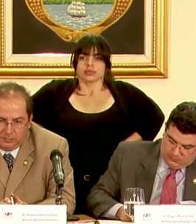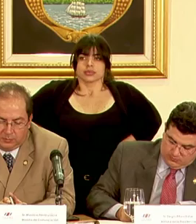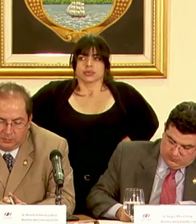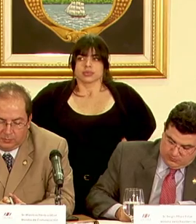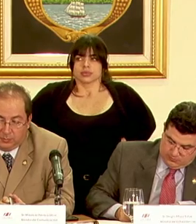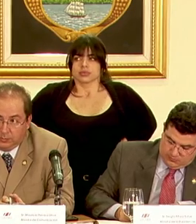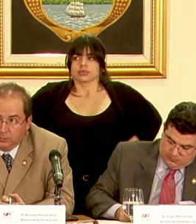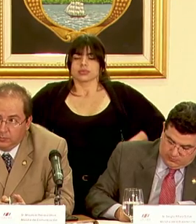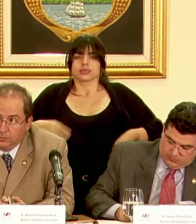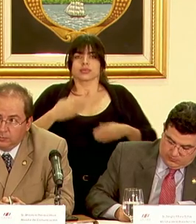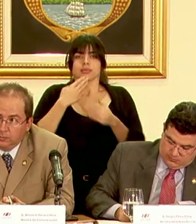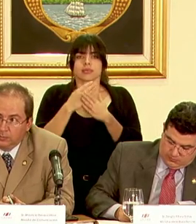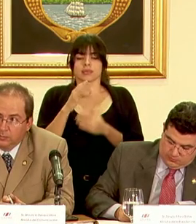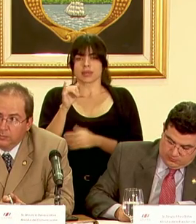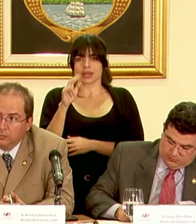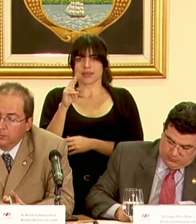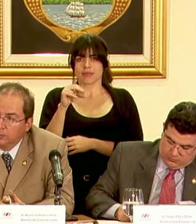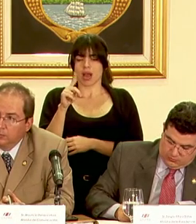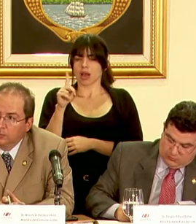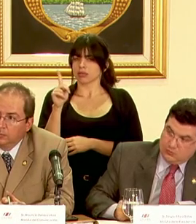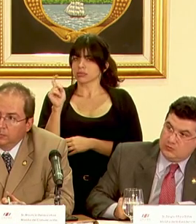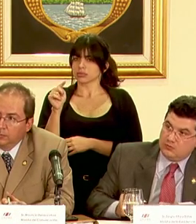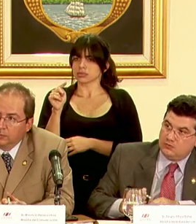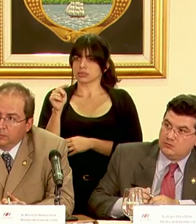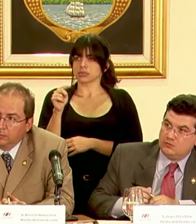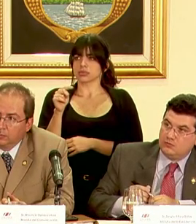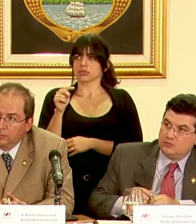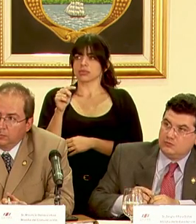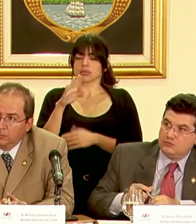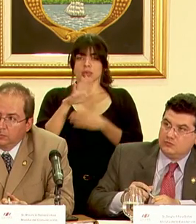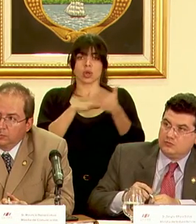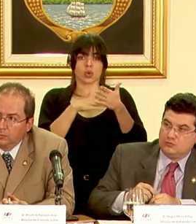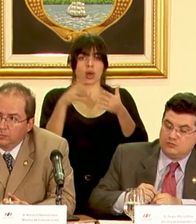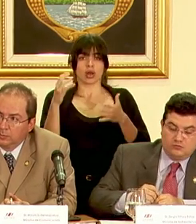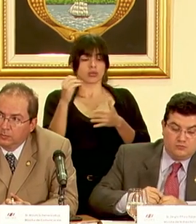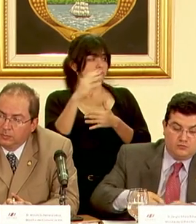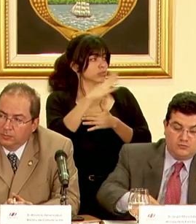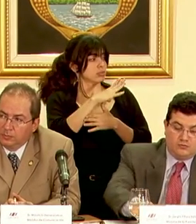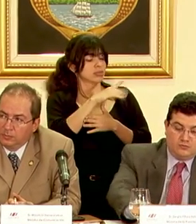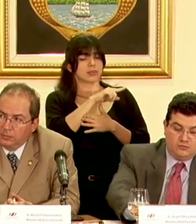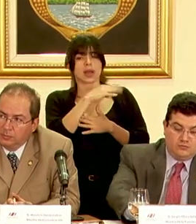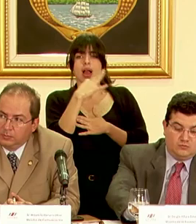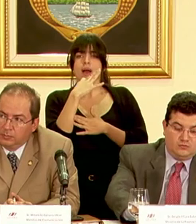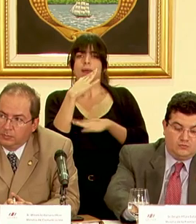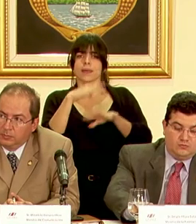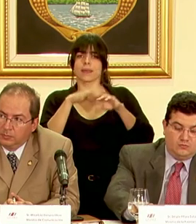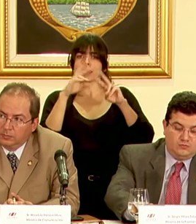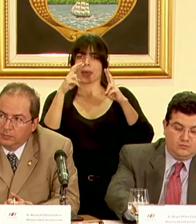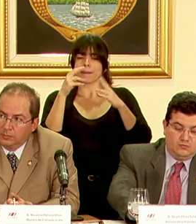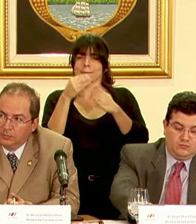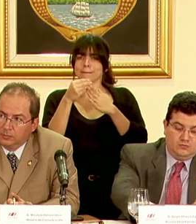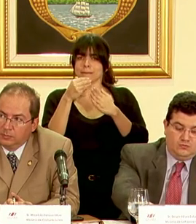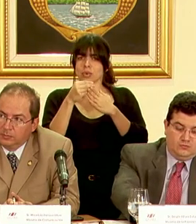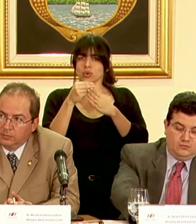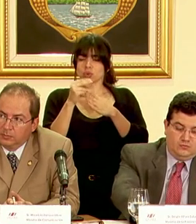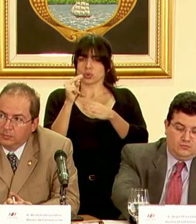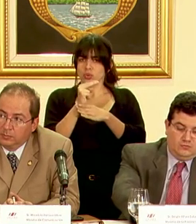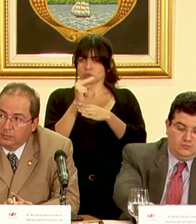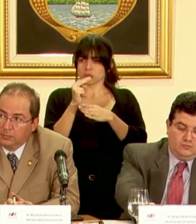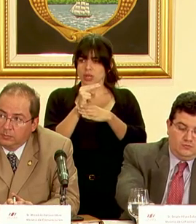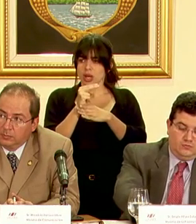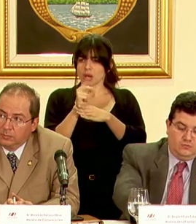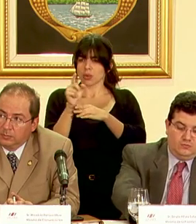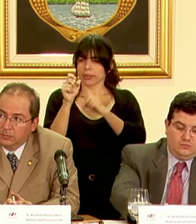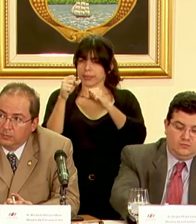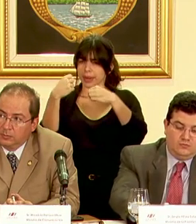Gracias Don Iván una precisión ahora en el recuadro que se estaba presentando hablaba el tema de los montos que se ha invertido quisiera